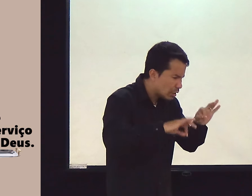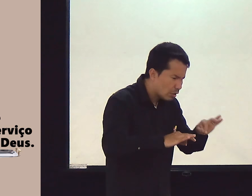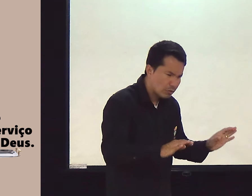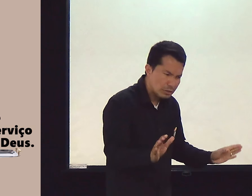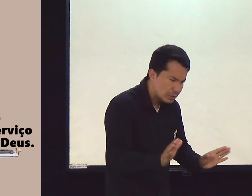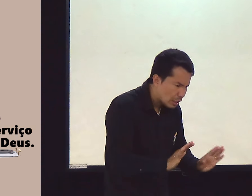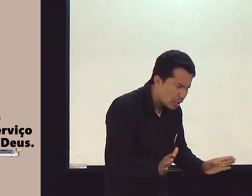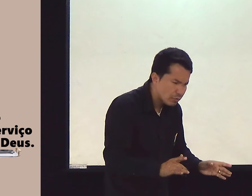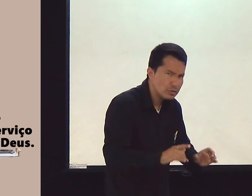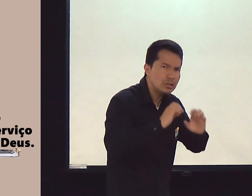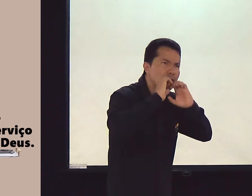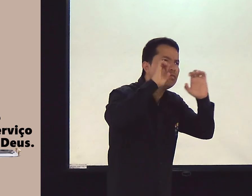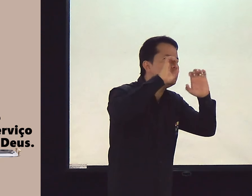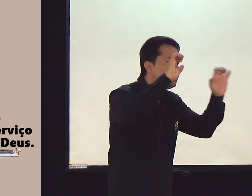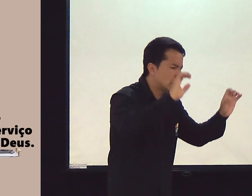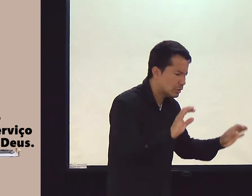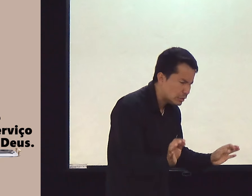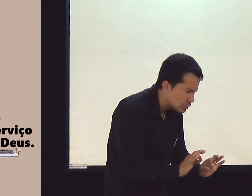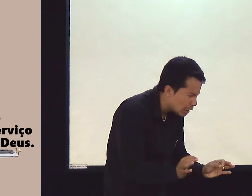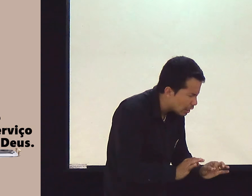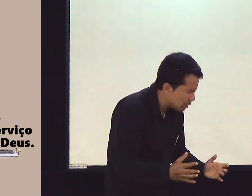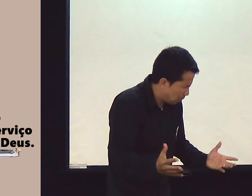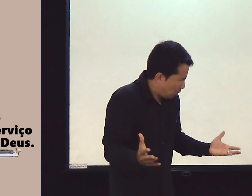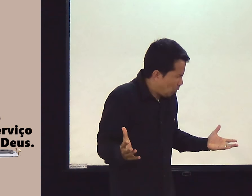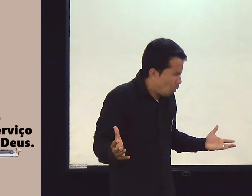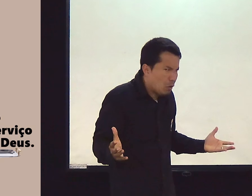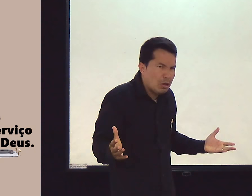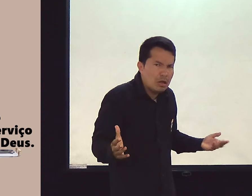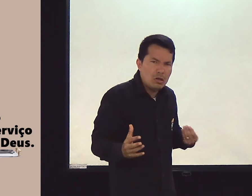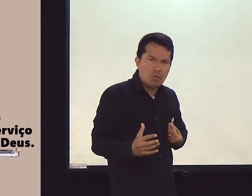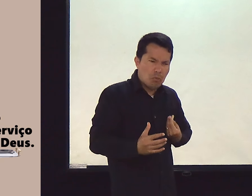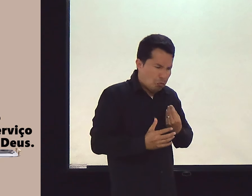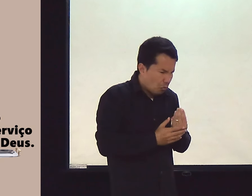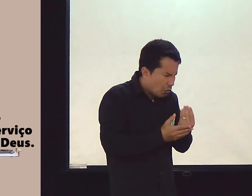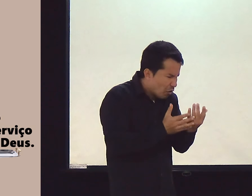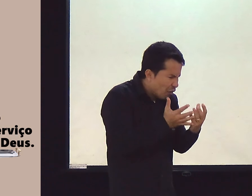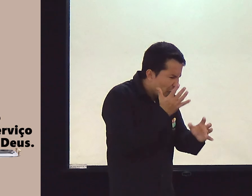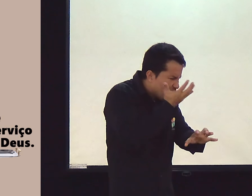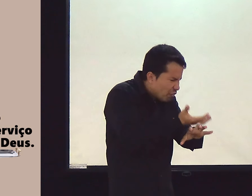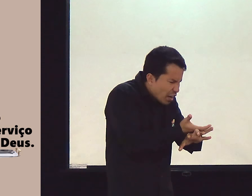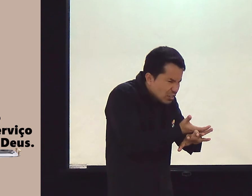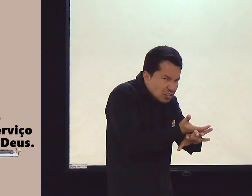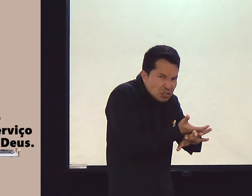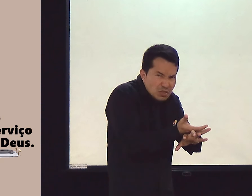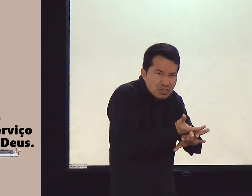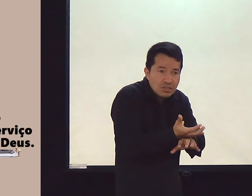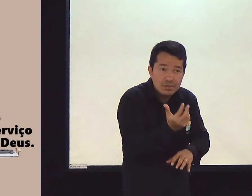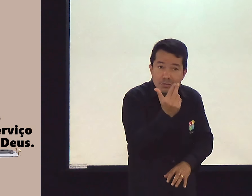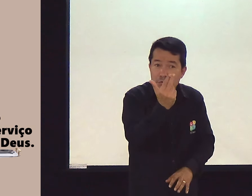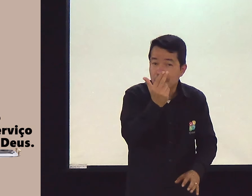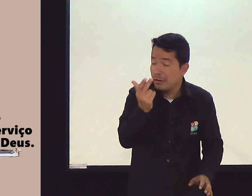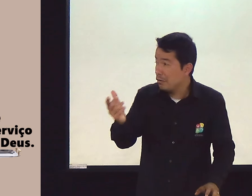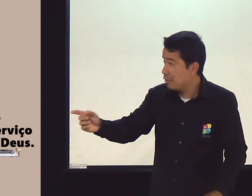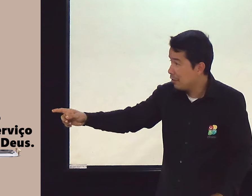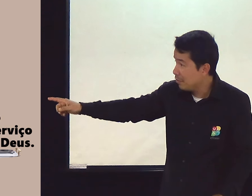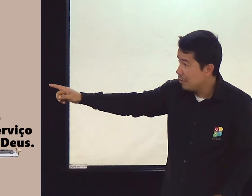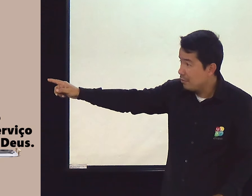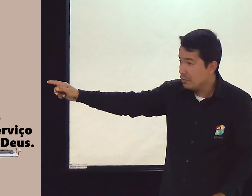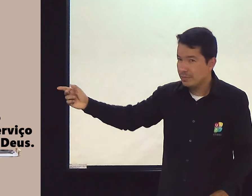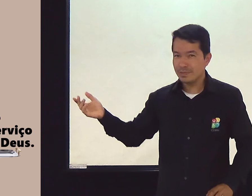louvou, não fez nada? Que vida é essa? Não fez nada? É a coisa